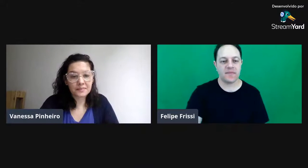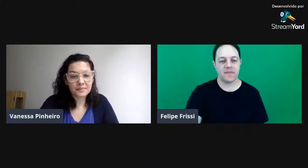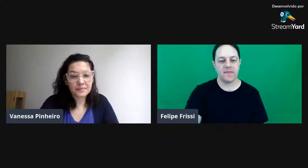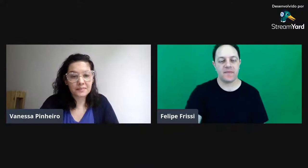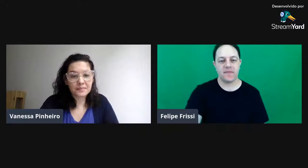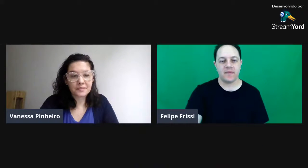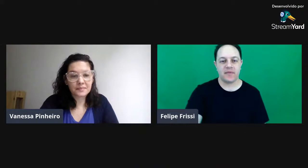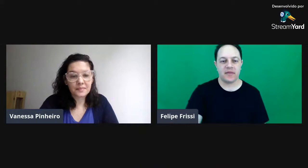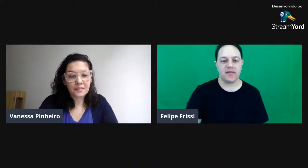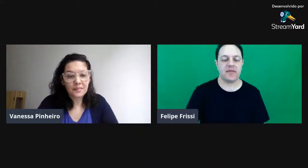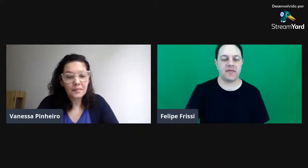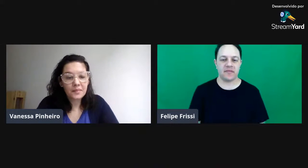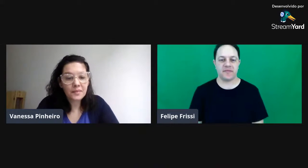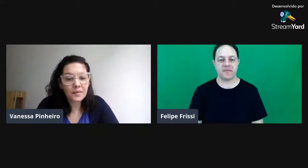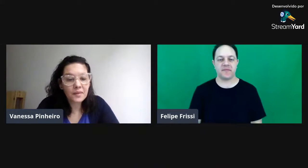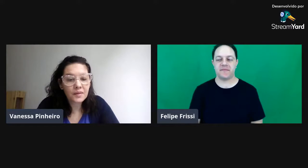Um abraço.